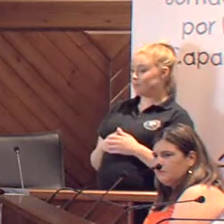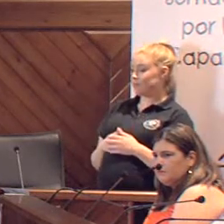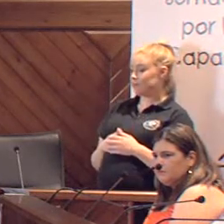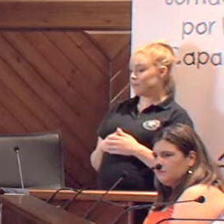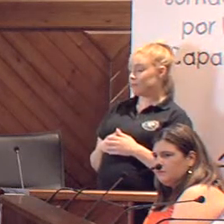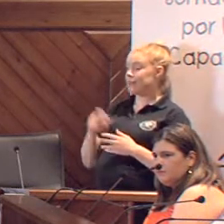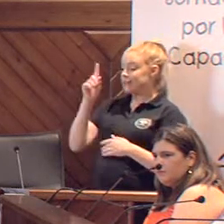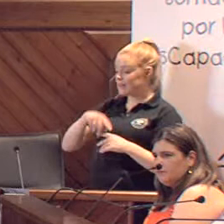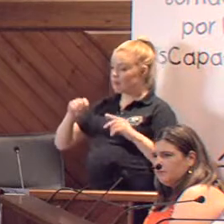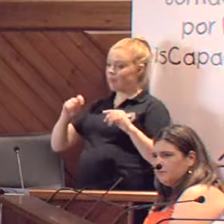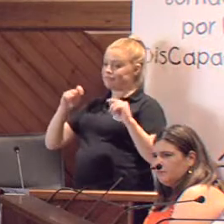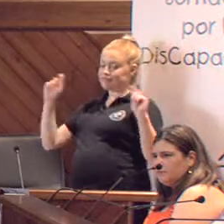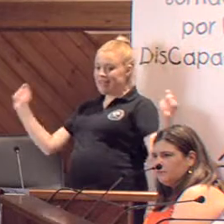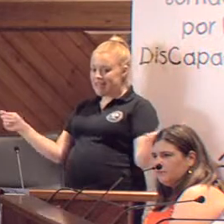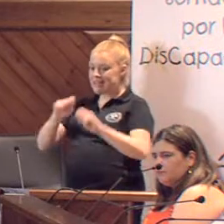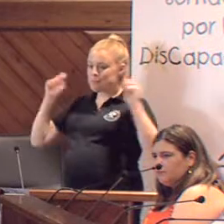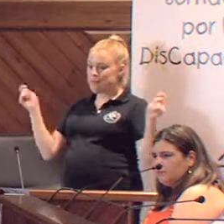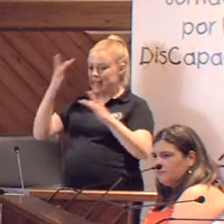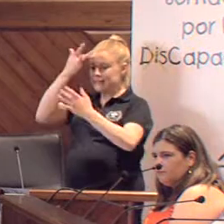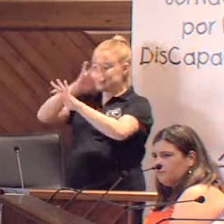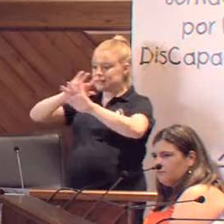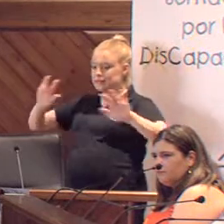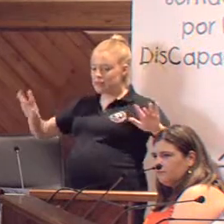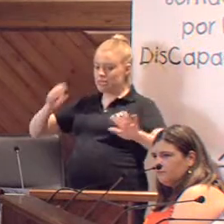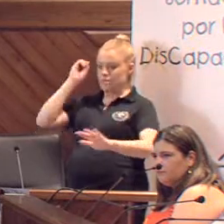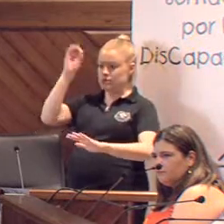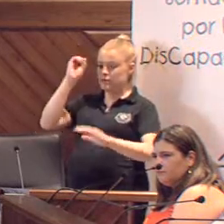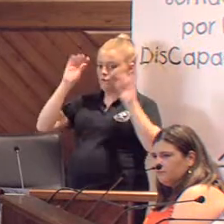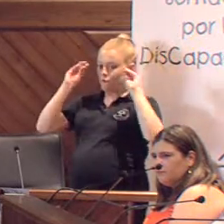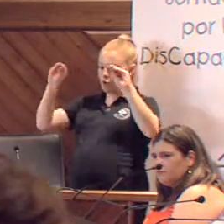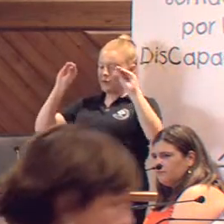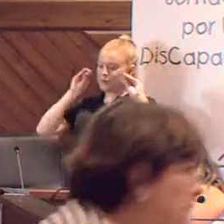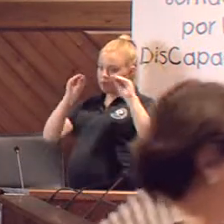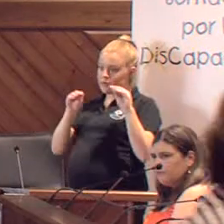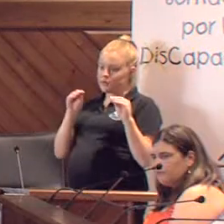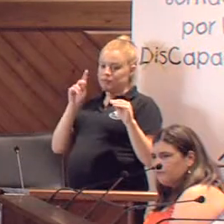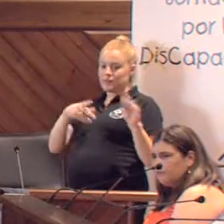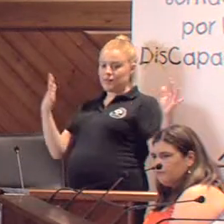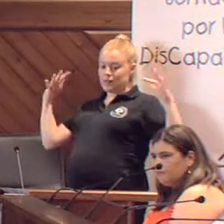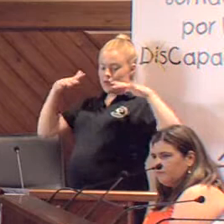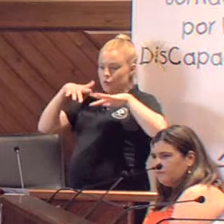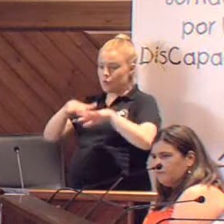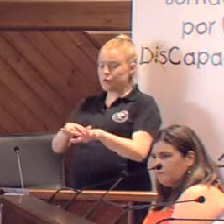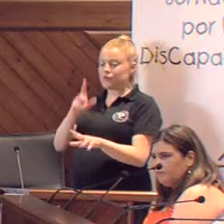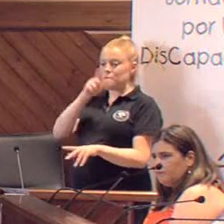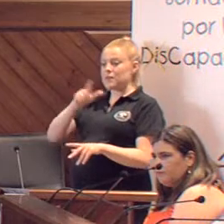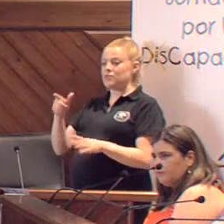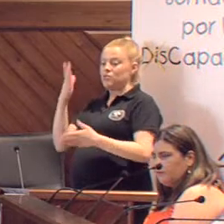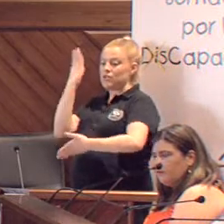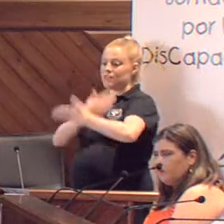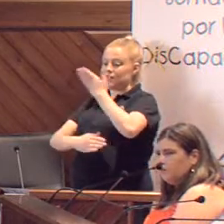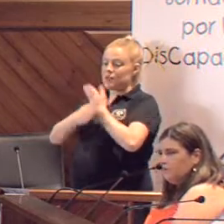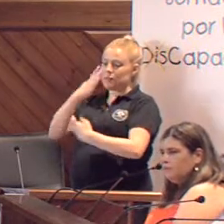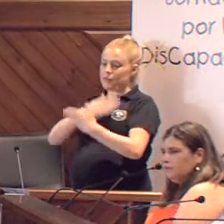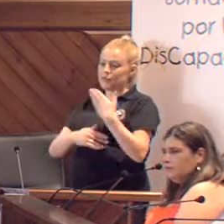Realizas campañas de sensibilización, charlas de formación, y encuentras a las personas con discapacidad,